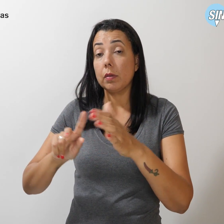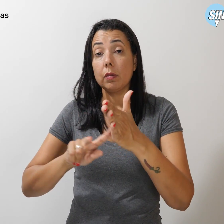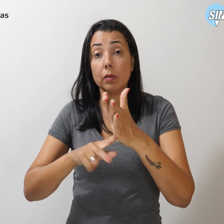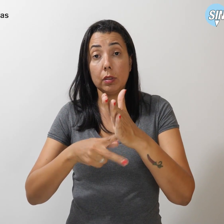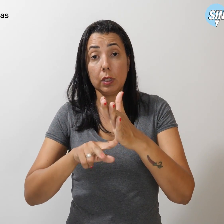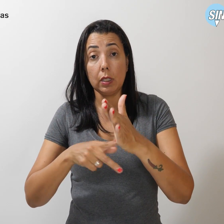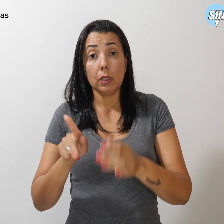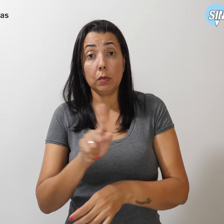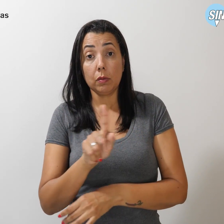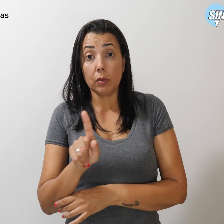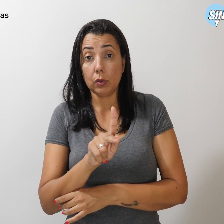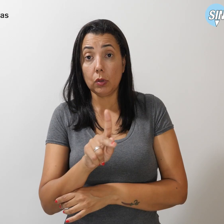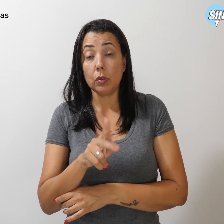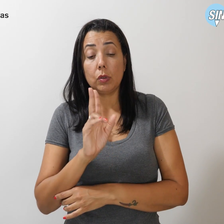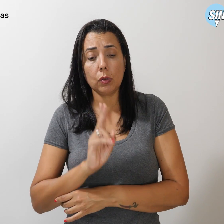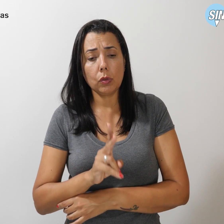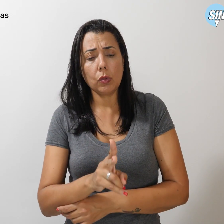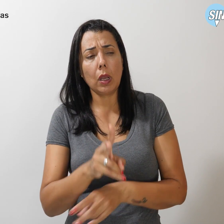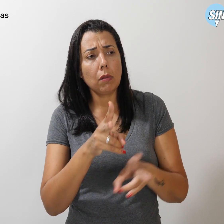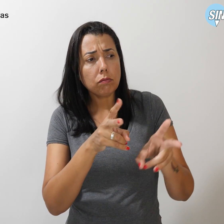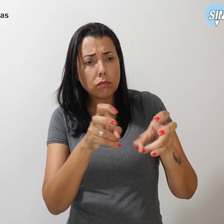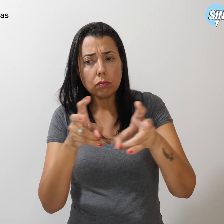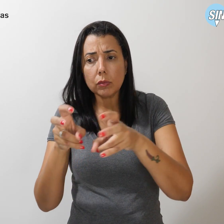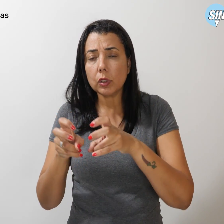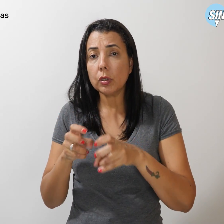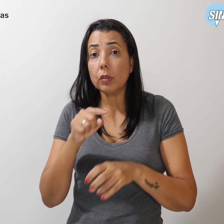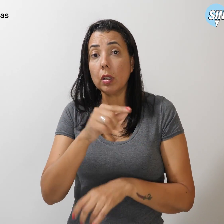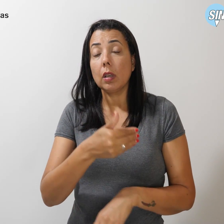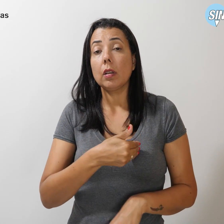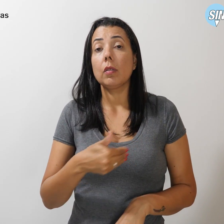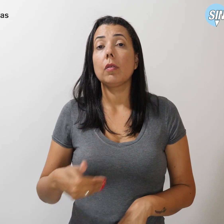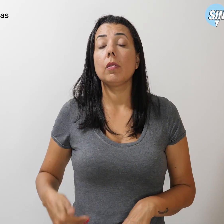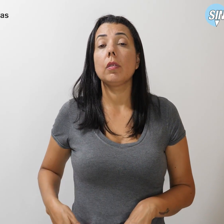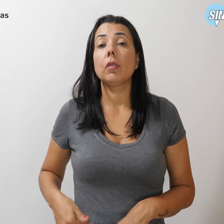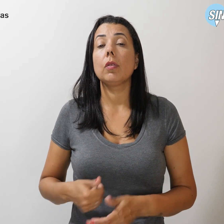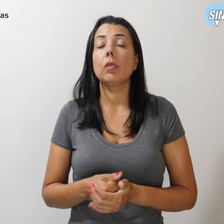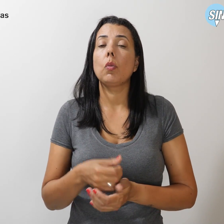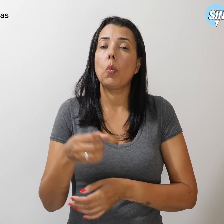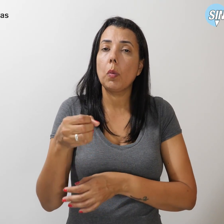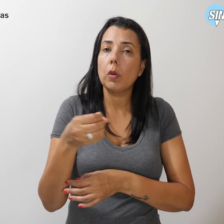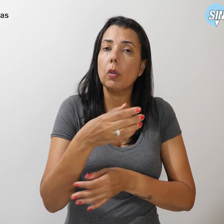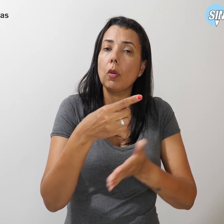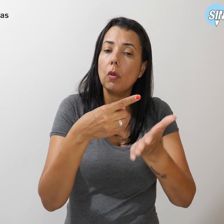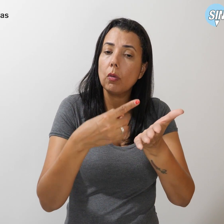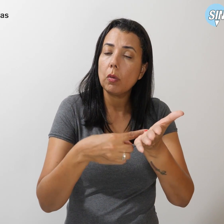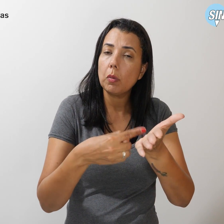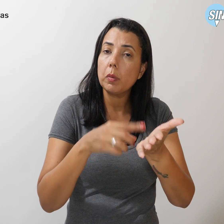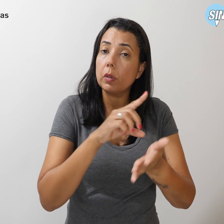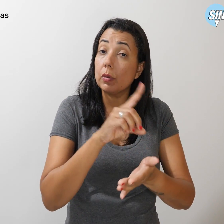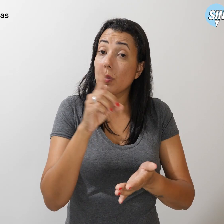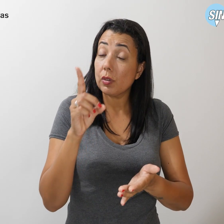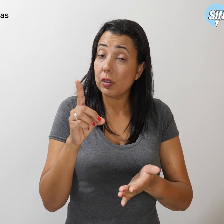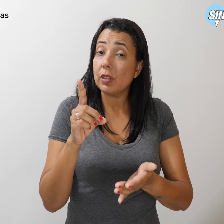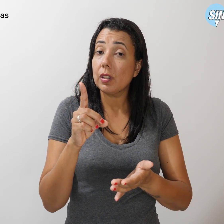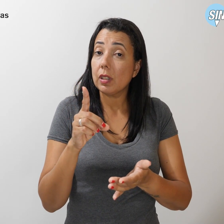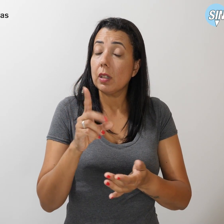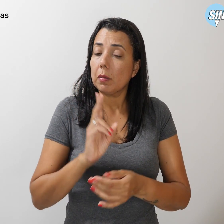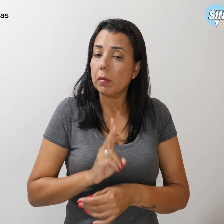continuará cobrando do gabinete da governadora uma nova agenda para dar prosseguimento aos